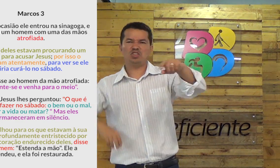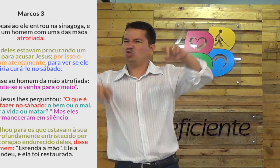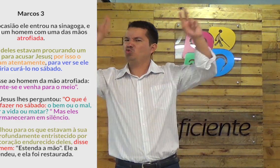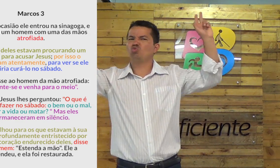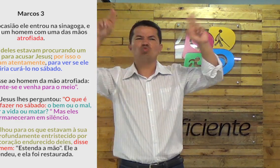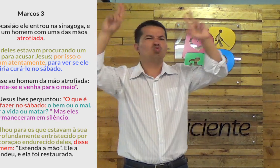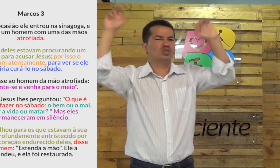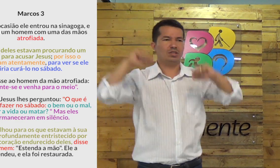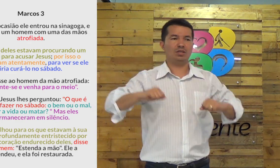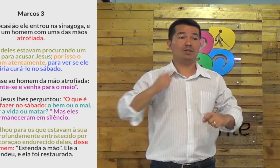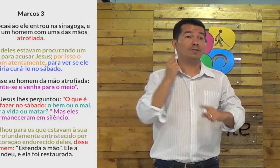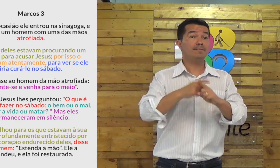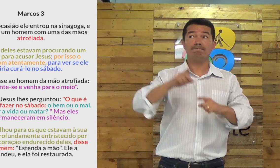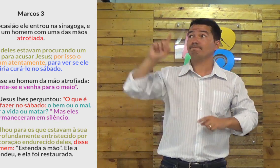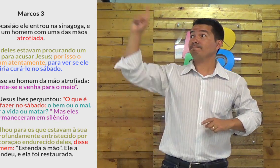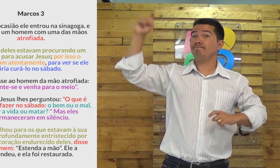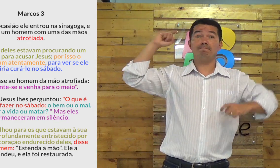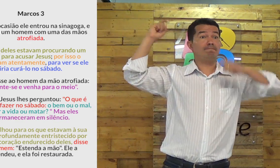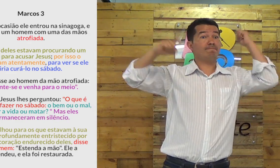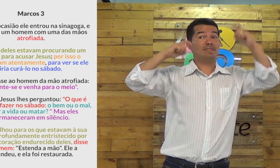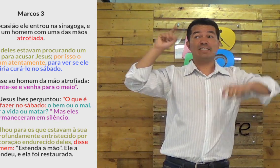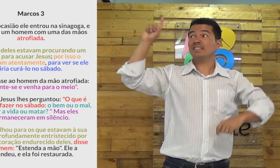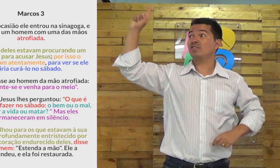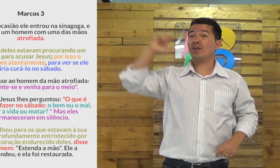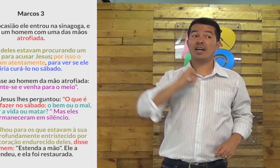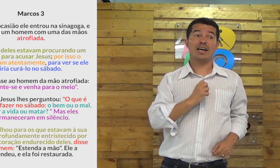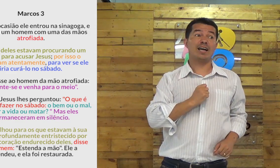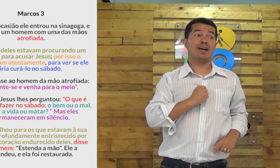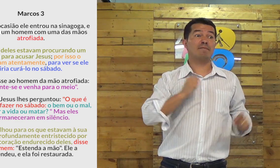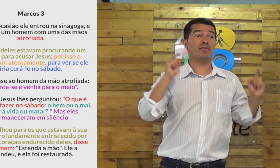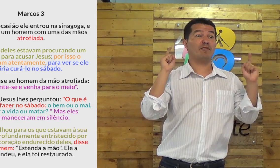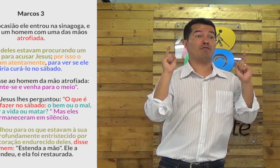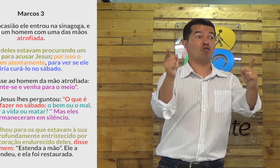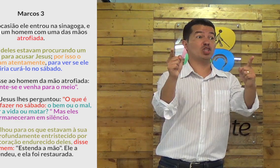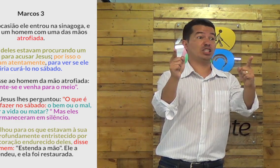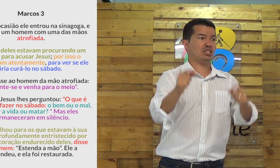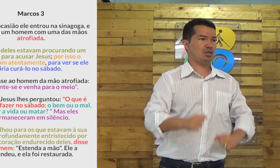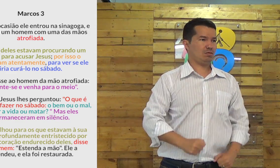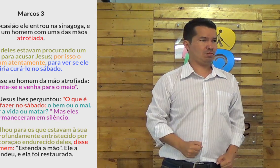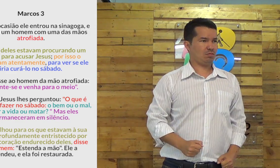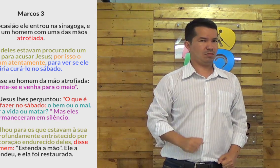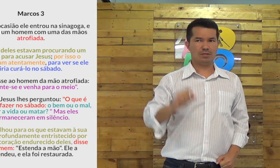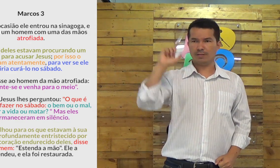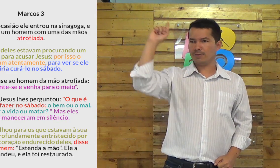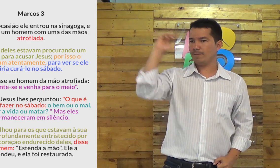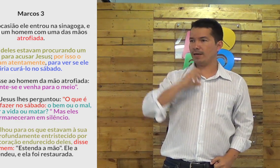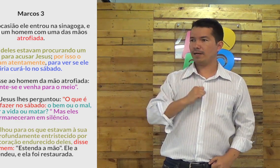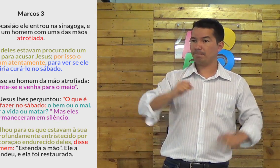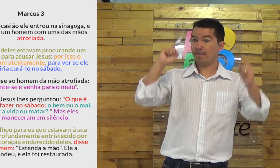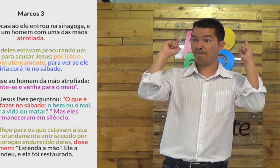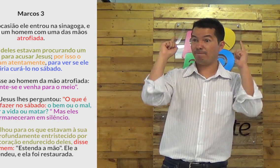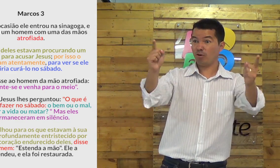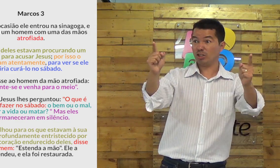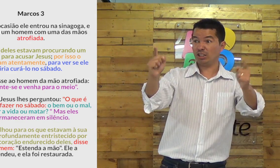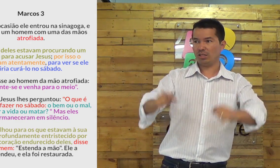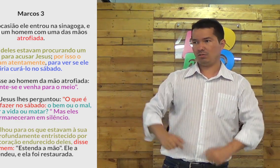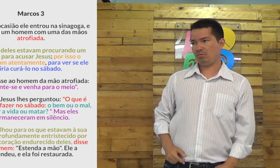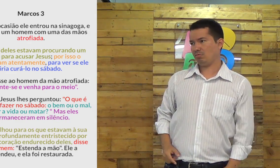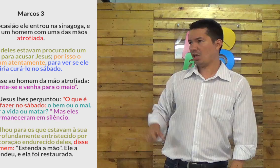ele nunca faz isso porque ele te ama ele se preocupa com você Deus ama você